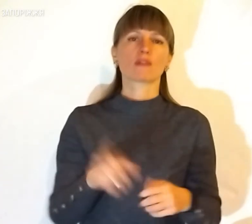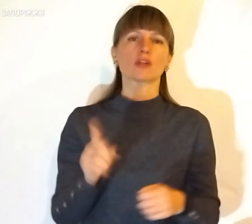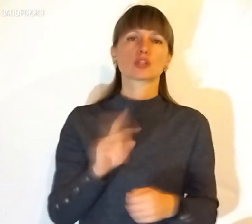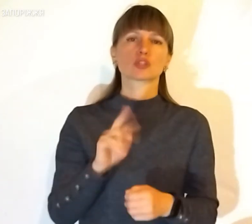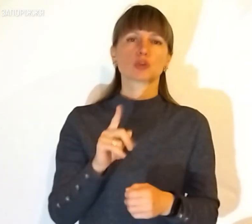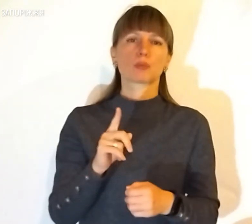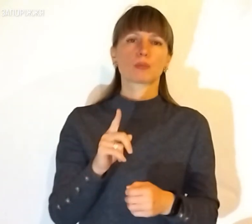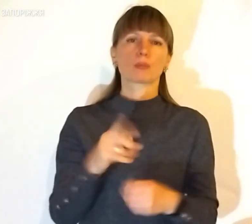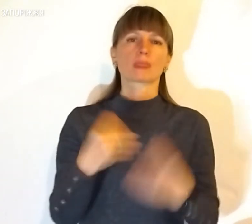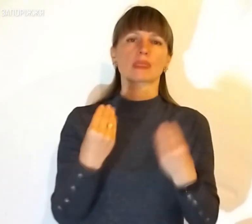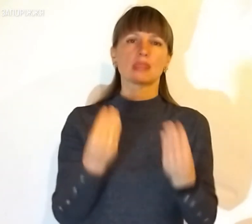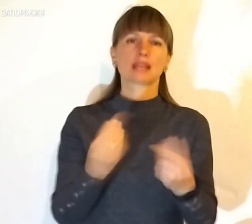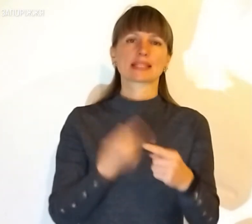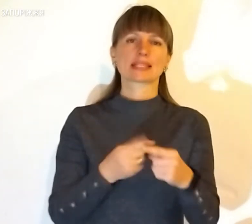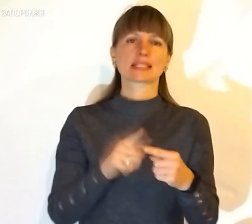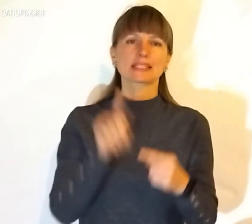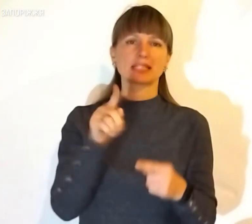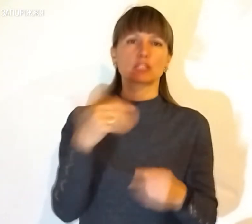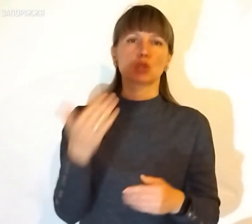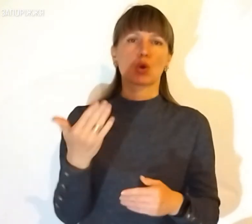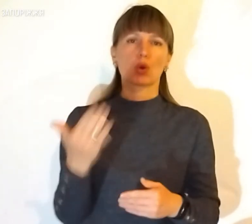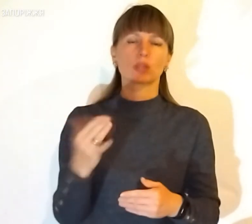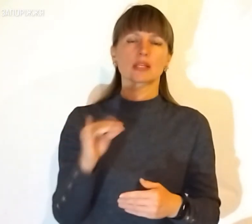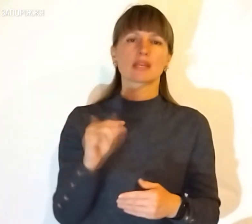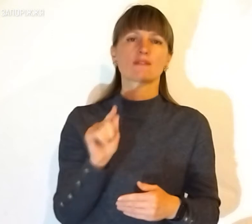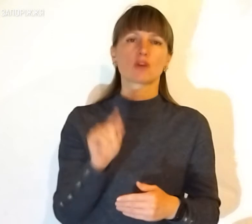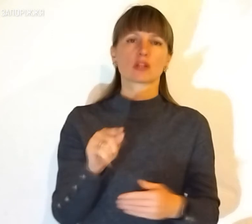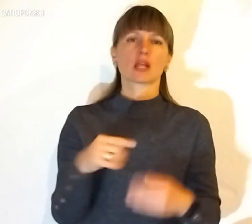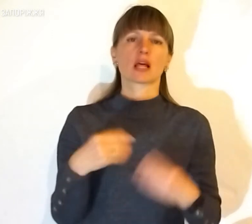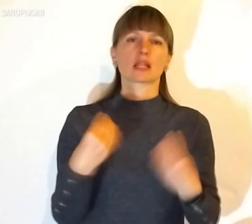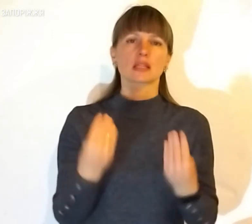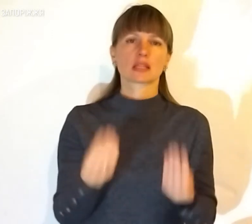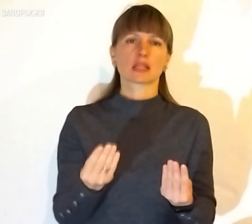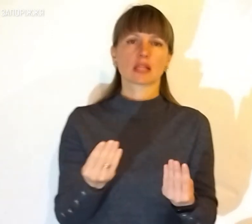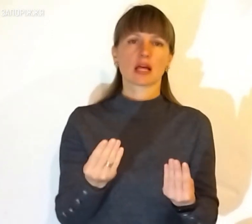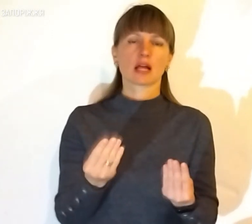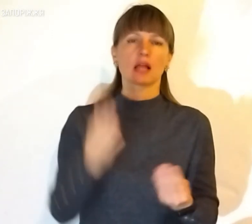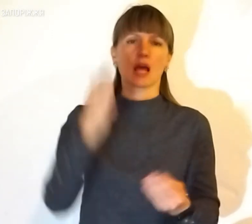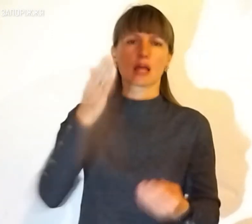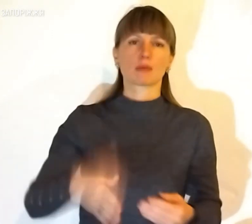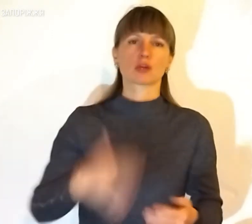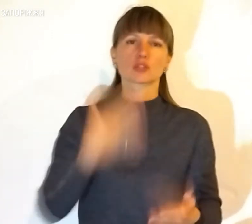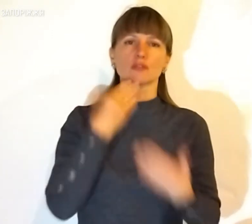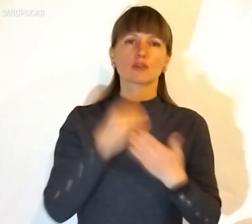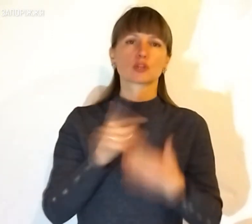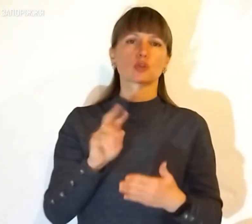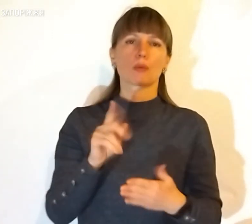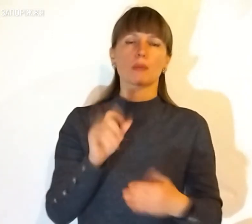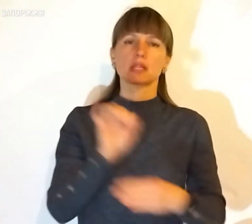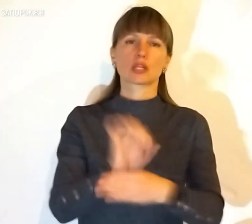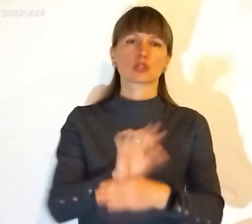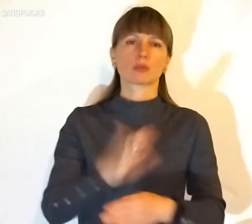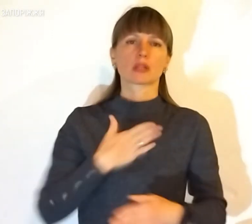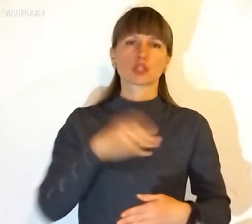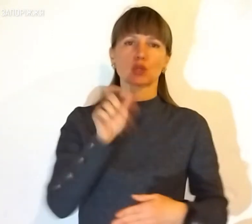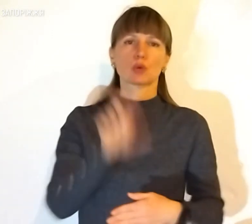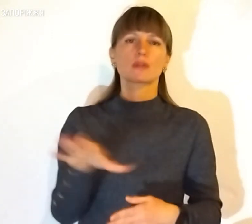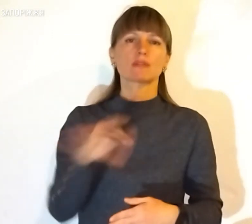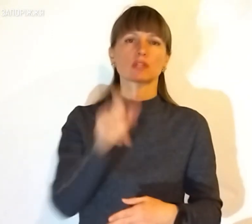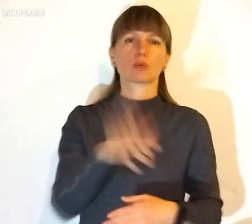щоб надати тій стороні. І вона дала отмашку своїм, щоб не зупиняла наших людей. Всі люди, ясно, що